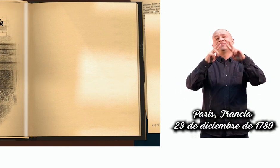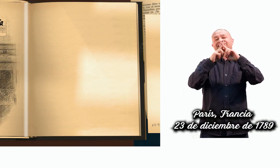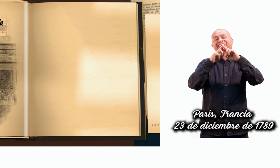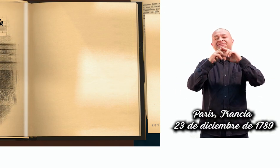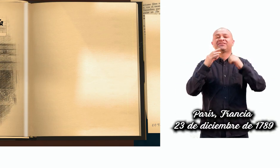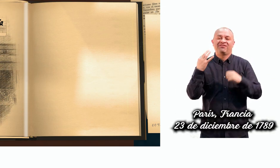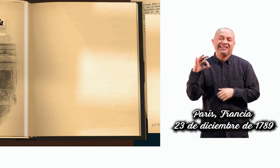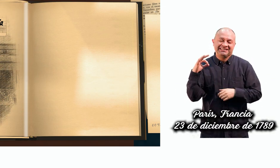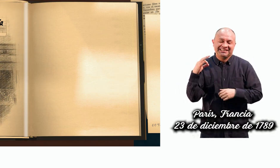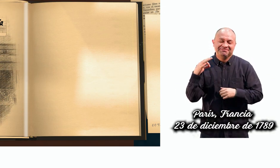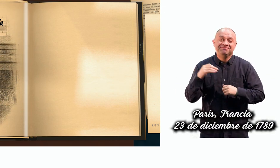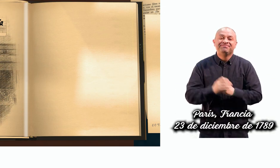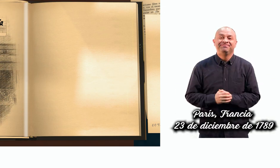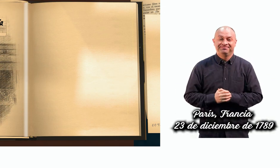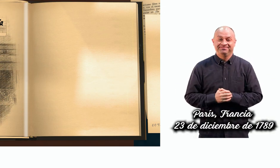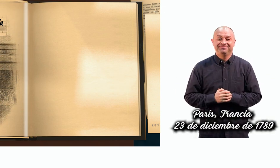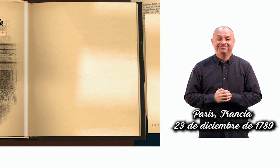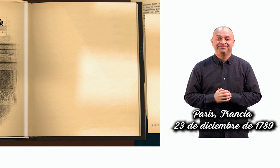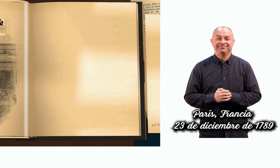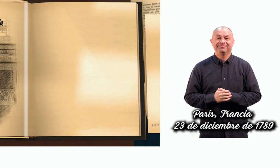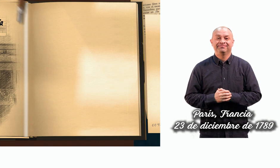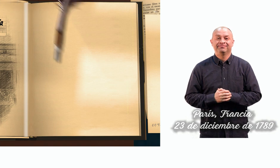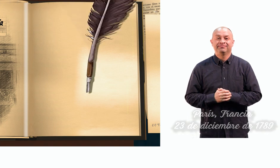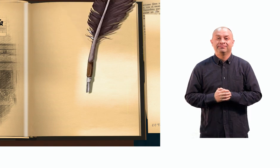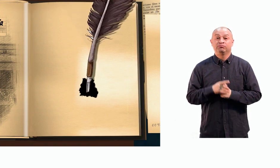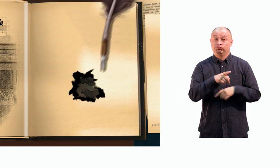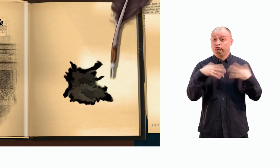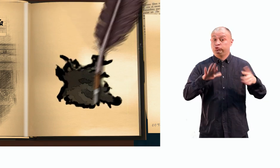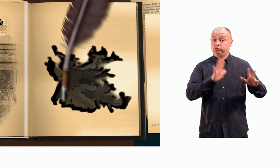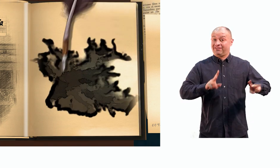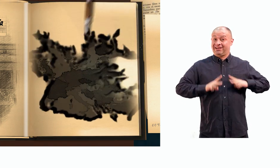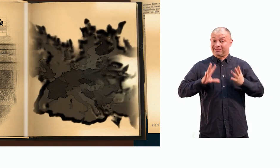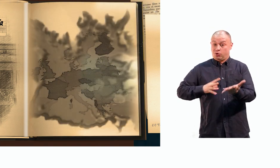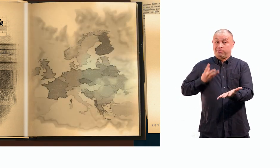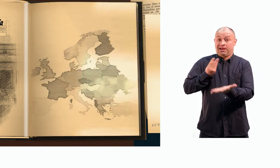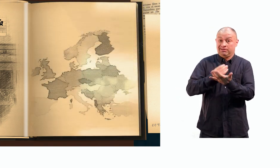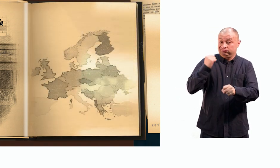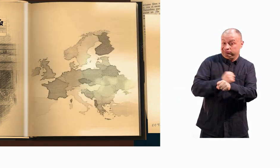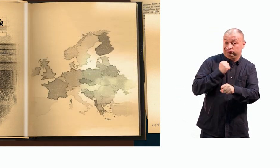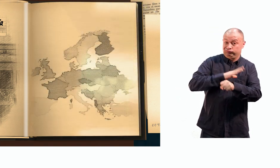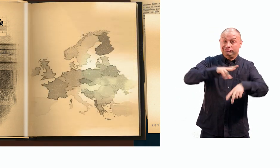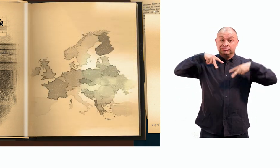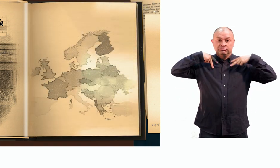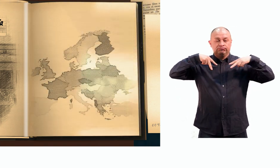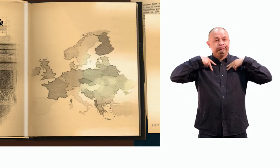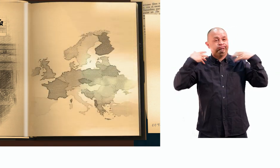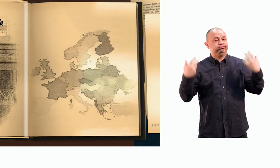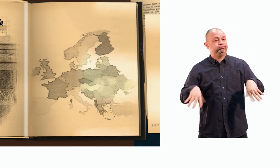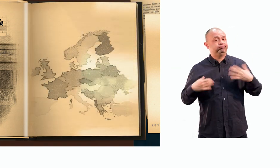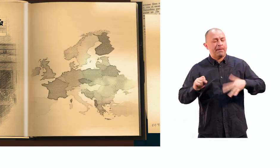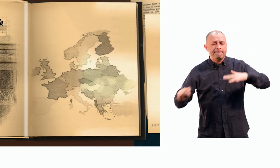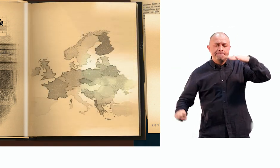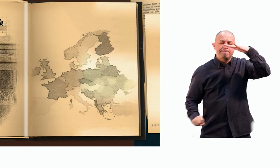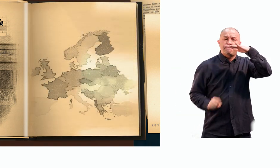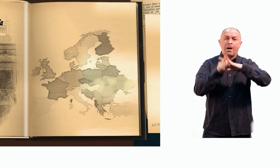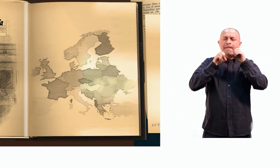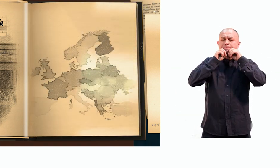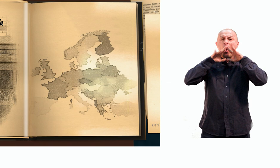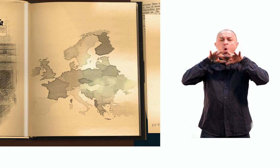París, Francia. Con la vida y obra de Lepé, nace todo un legado que se